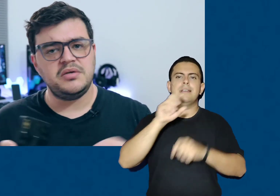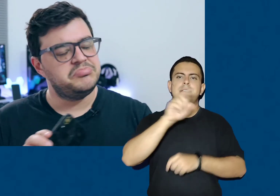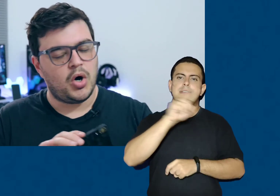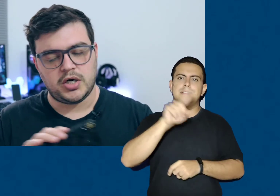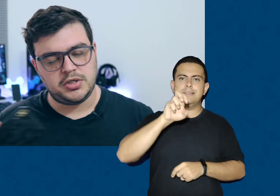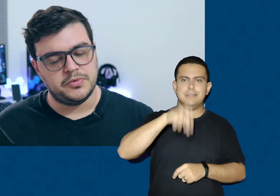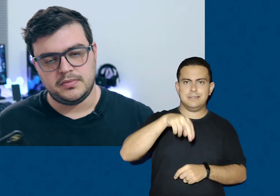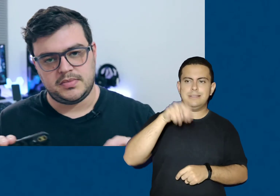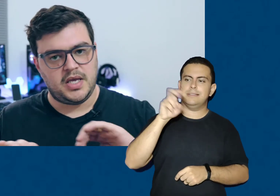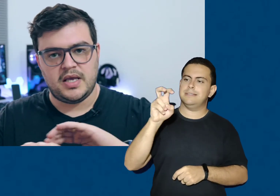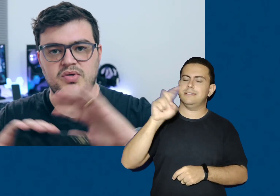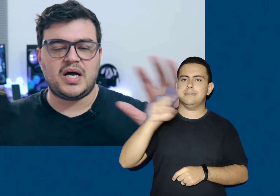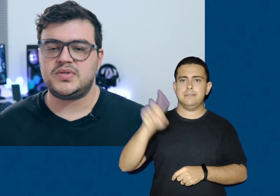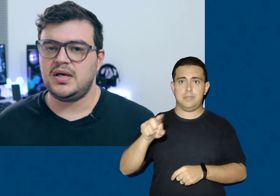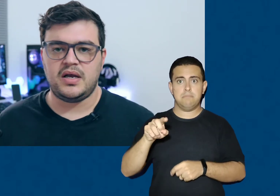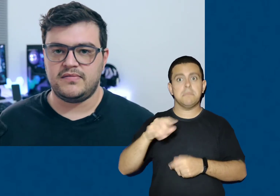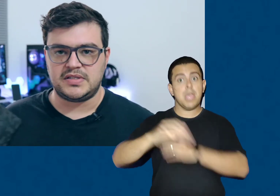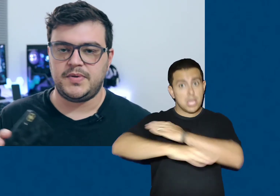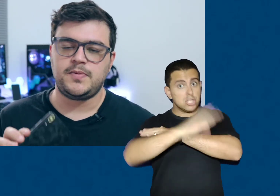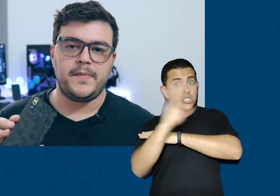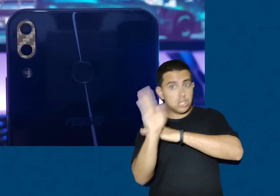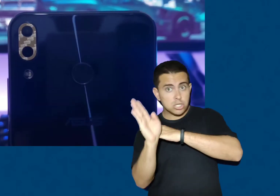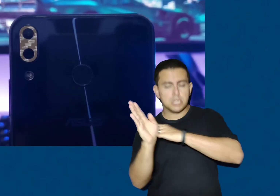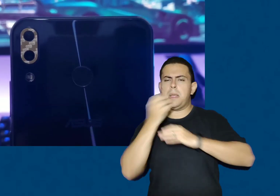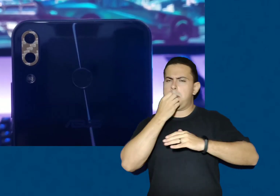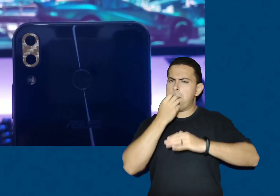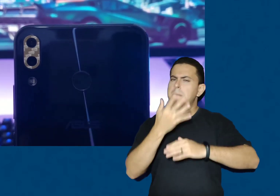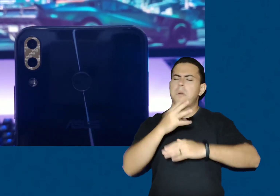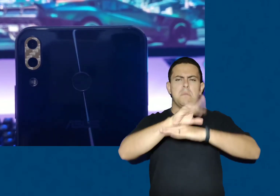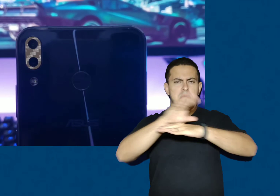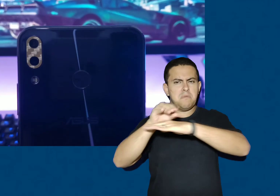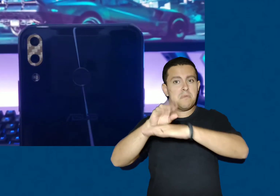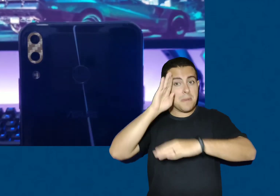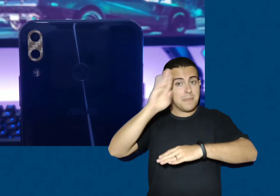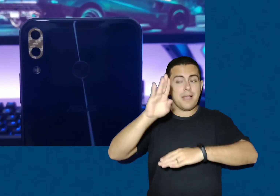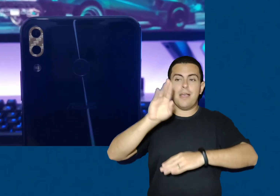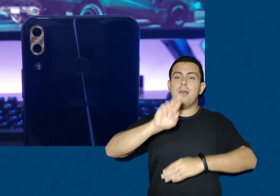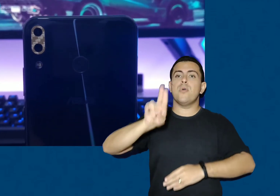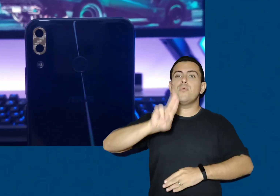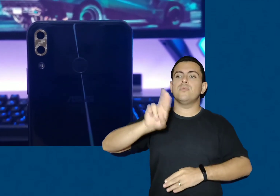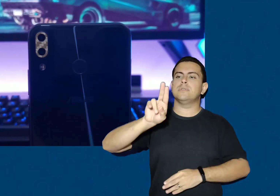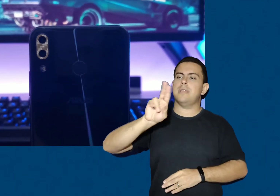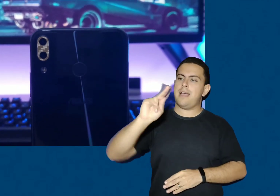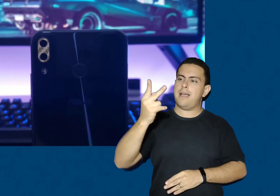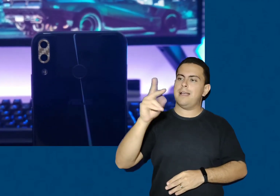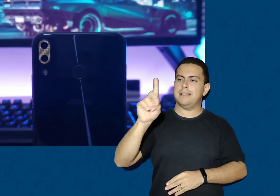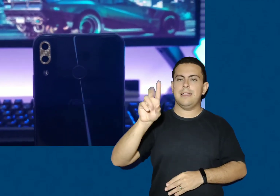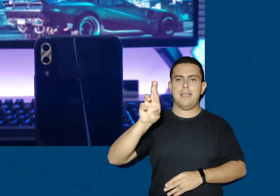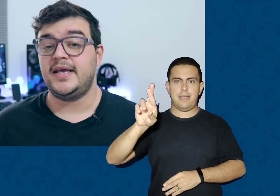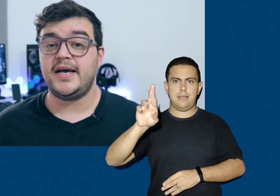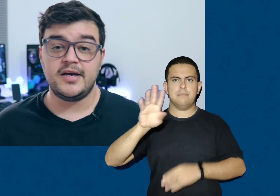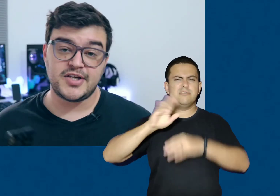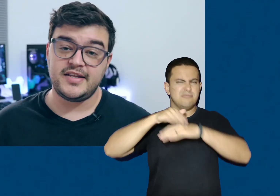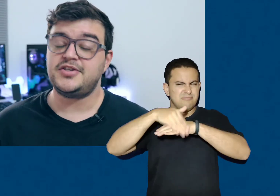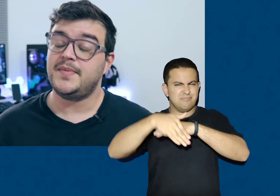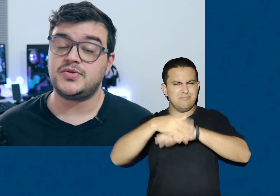dia, ótimo, tem resultados incríveis, principalmente com o HDR ligado. De noite, nem tanto. E aí eu já deixo a minha